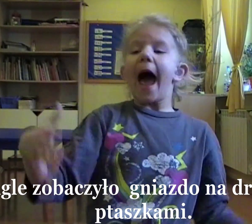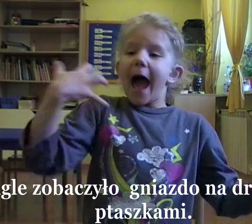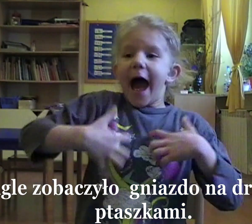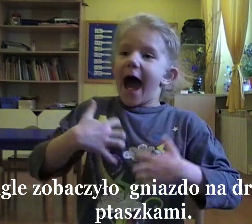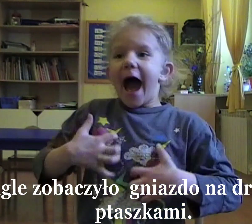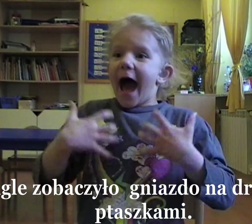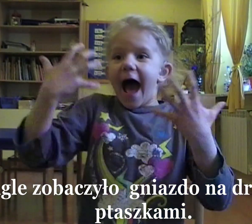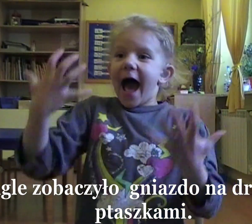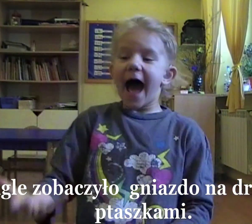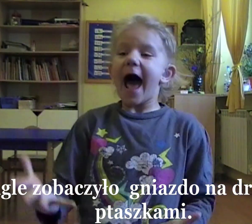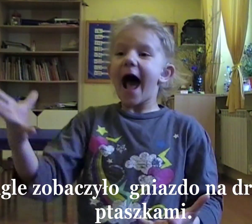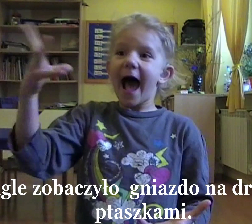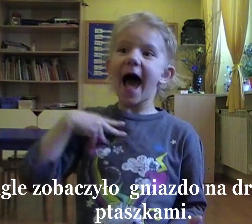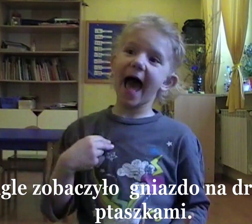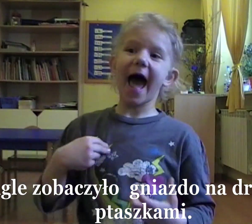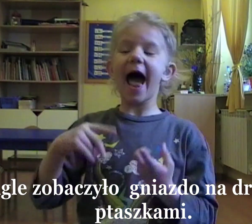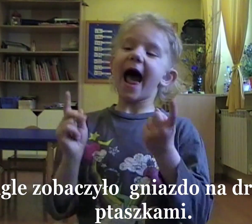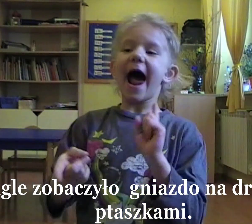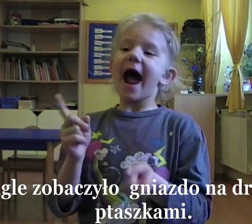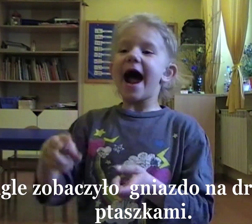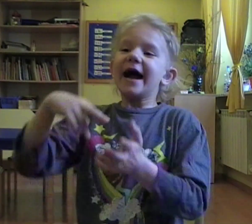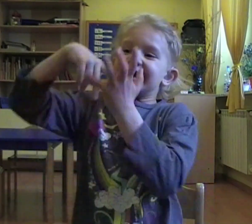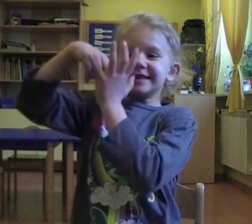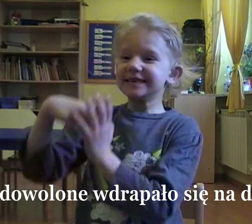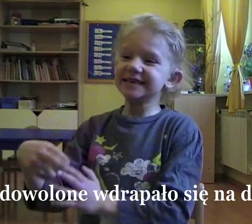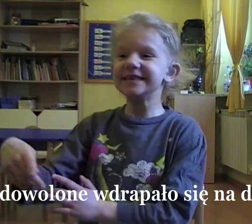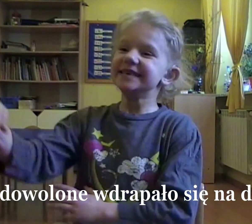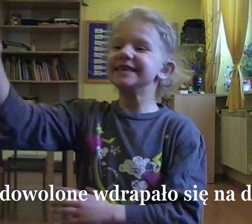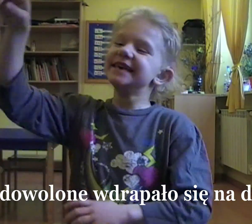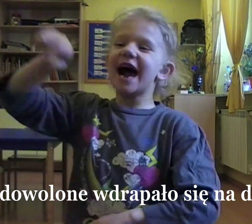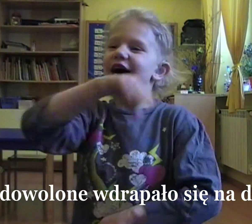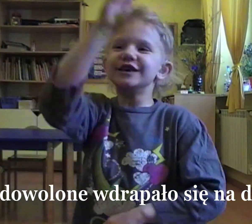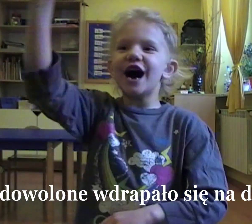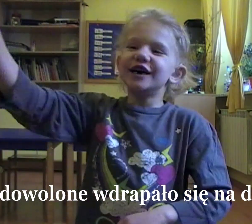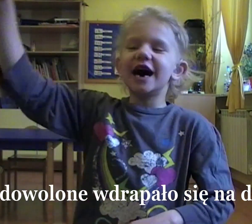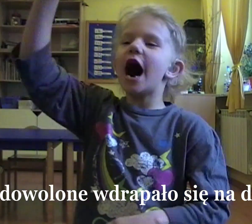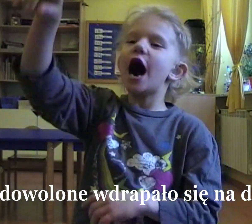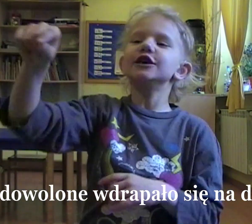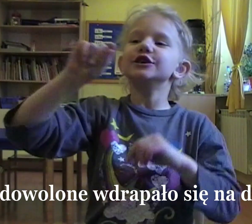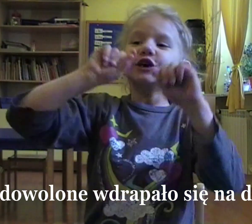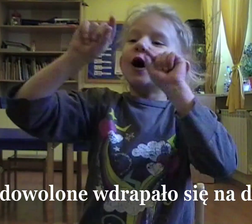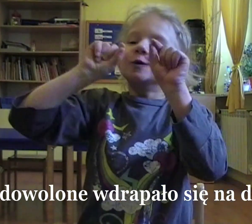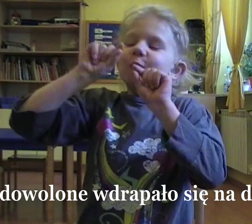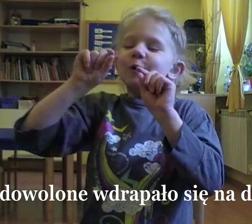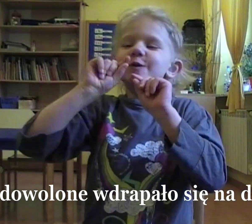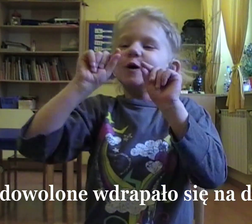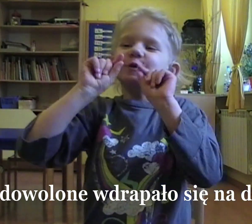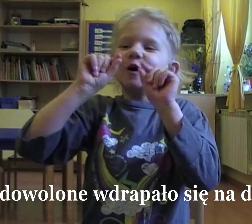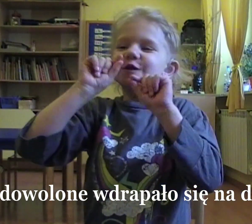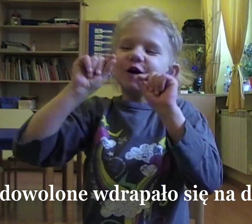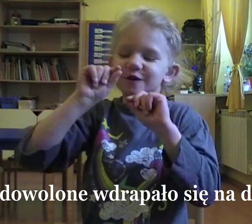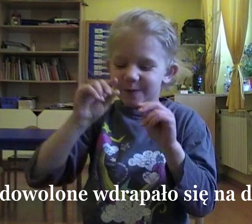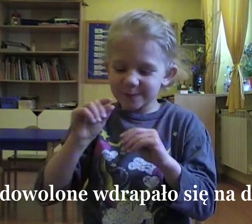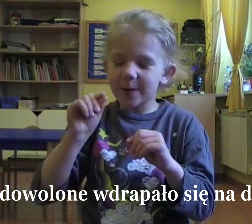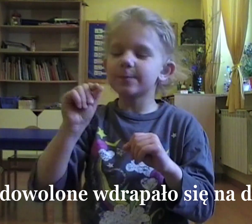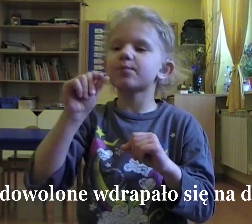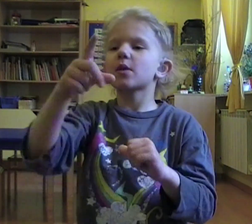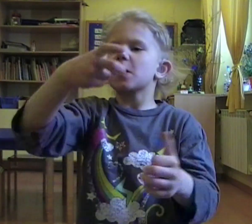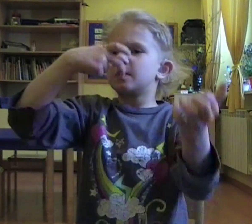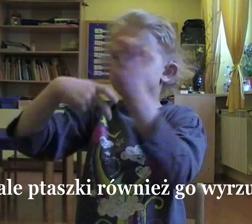Nagle zobaczył gniado na drzewie ptaszkami. Zadowolone wdrapało